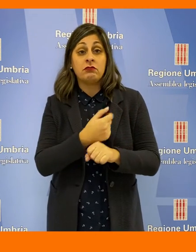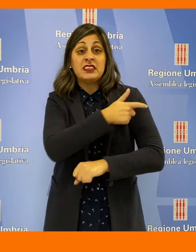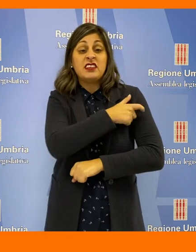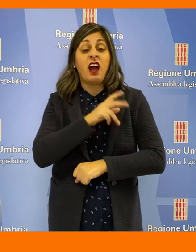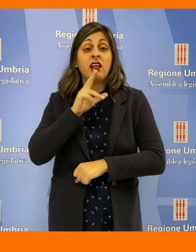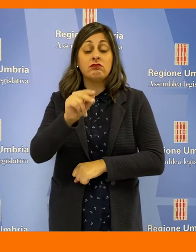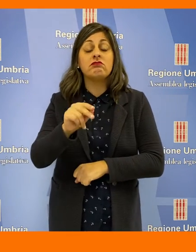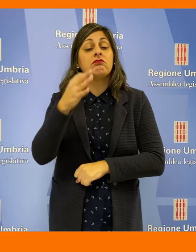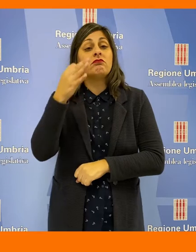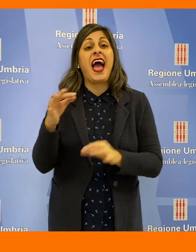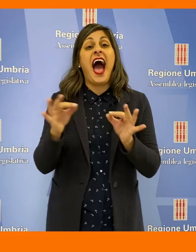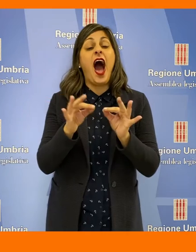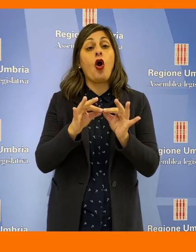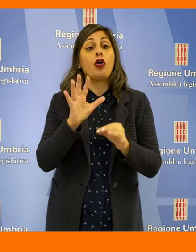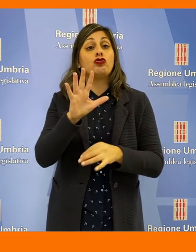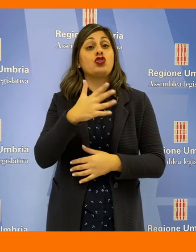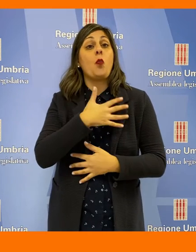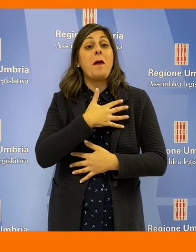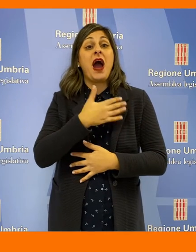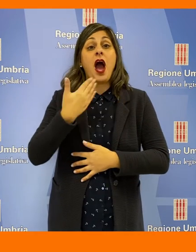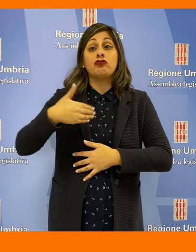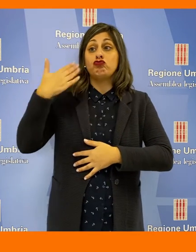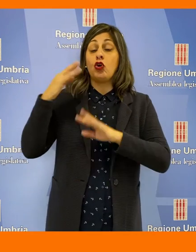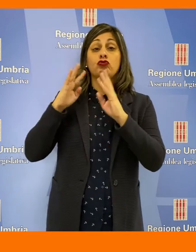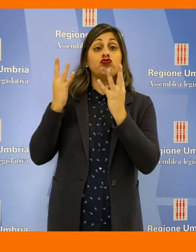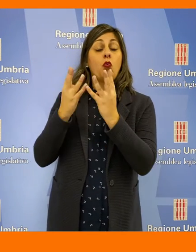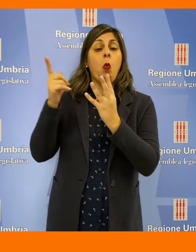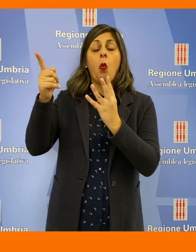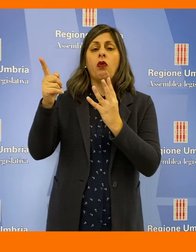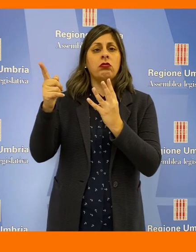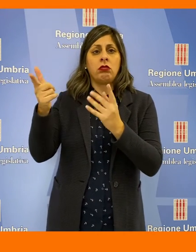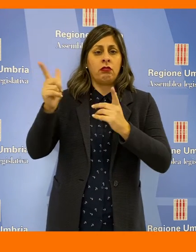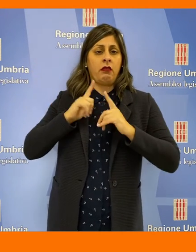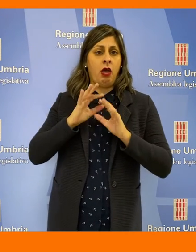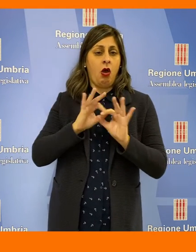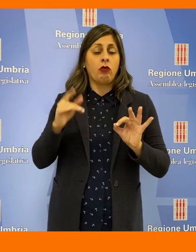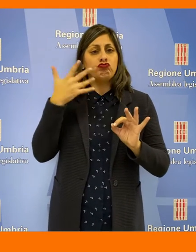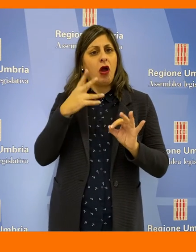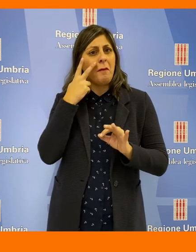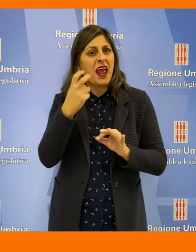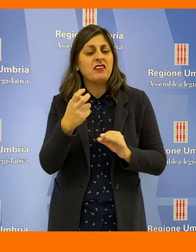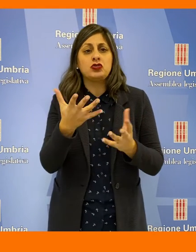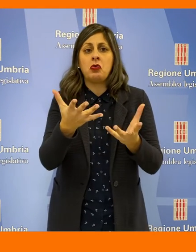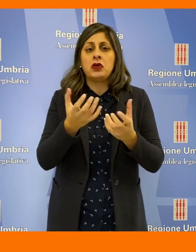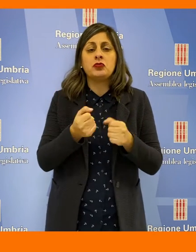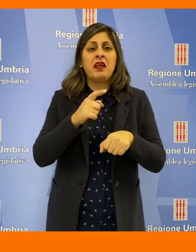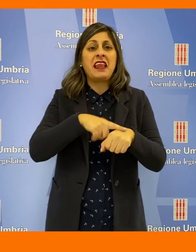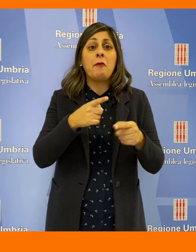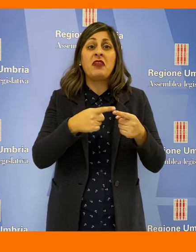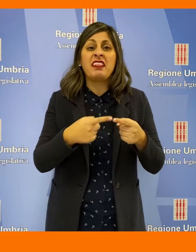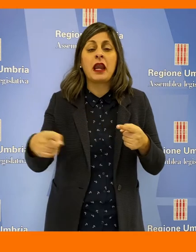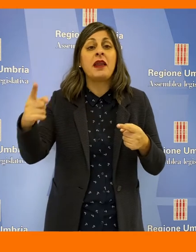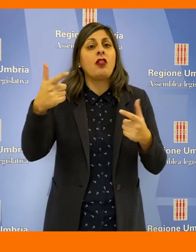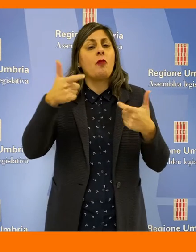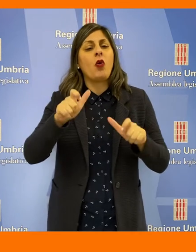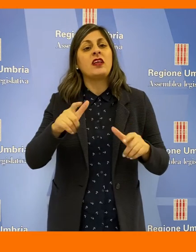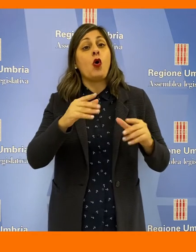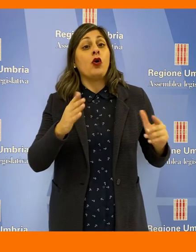il verbale dell'accordo con la Giunta del 5 maggio scorso, che prevedeva assunzioni a tempo indeterminato per dare un assetto più stabile alle